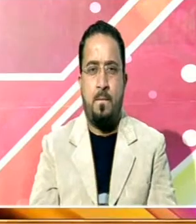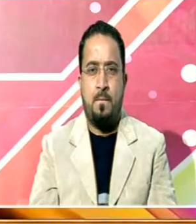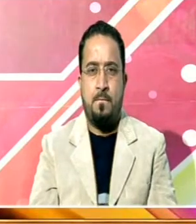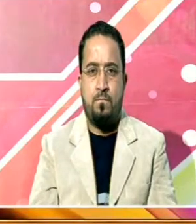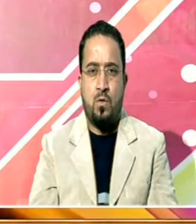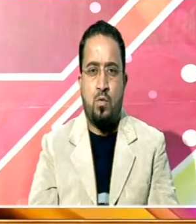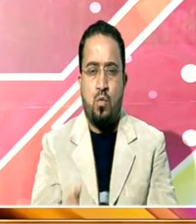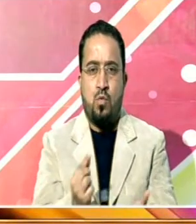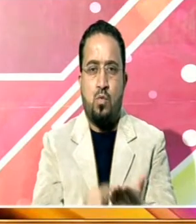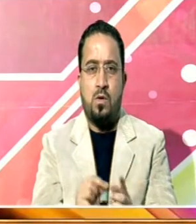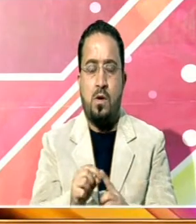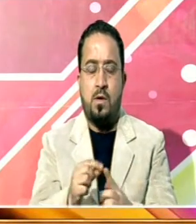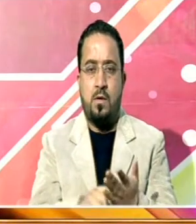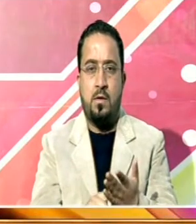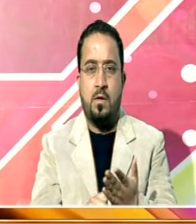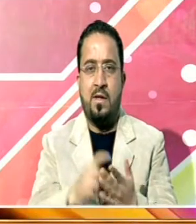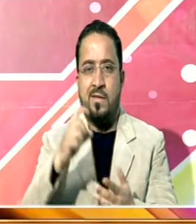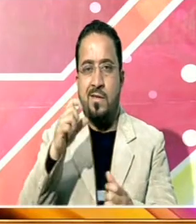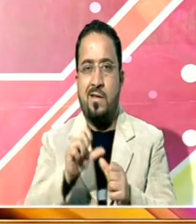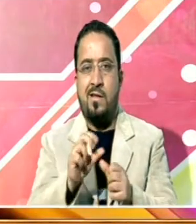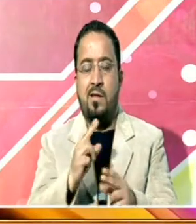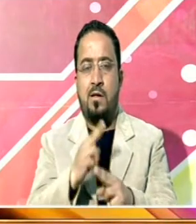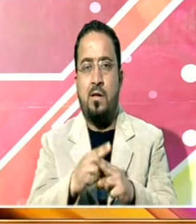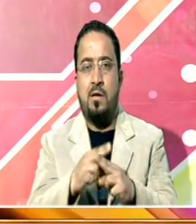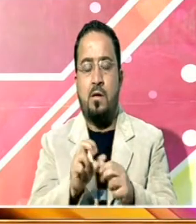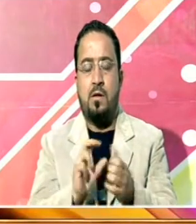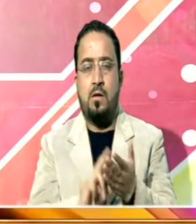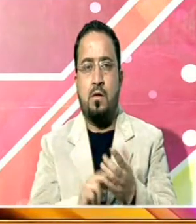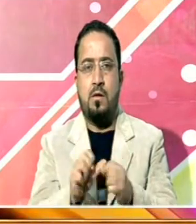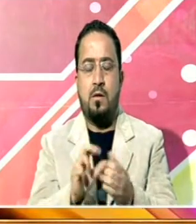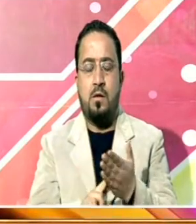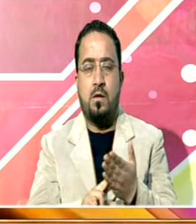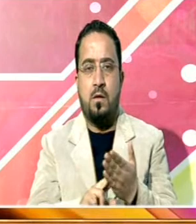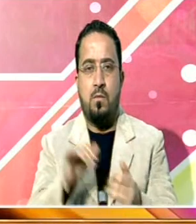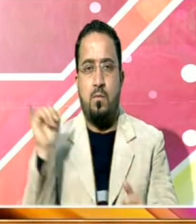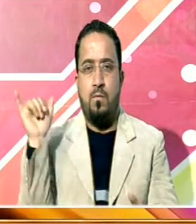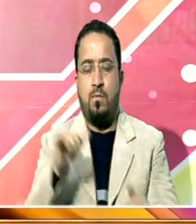یورپ اور کینیڈا نے روس کی طرف سے یوکرین پر حملہ کیا جانے کے بعد